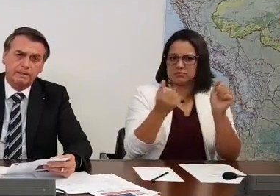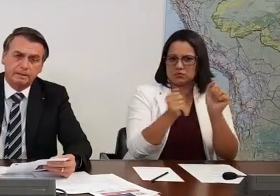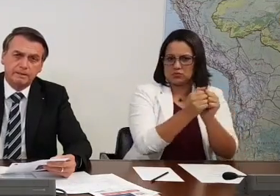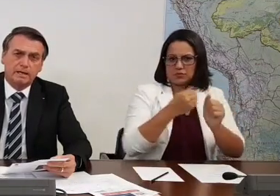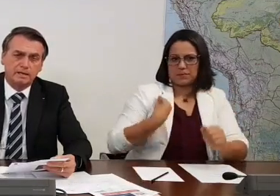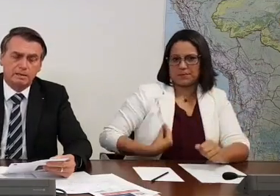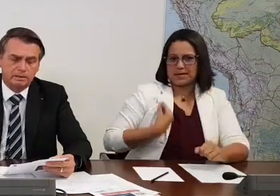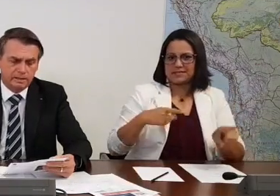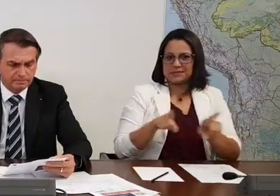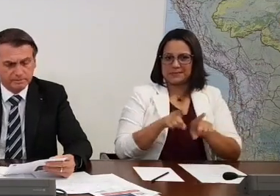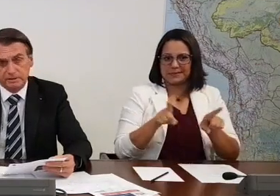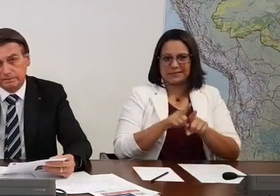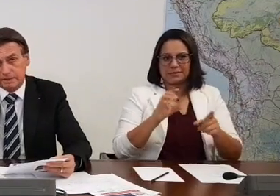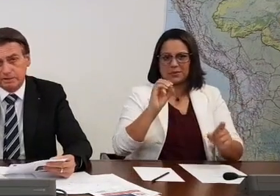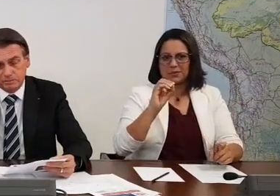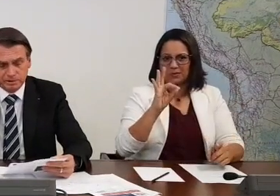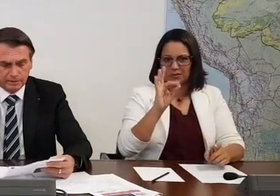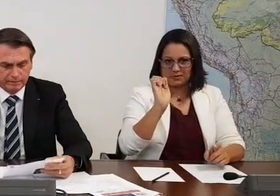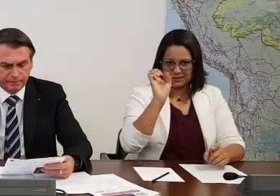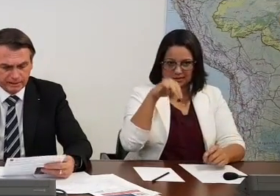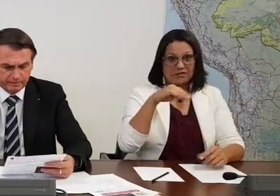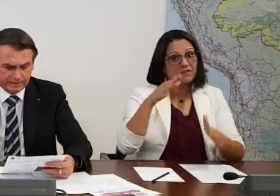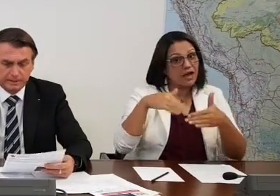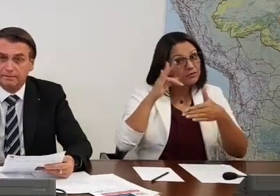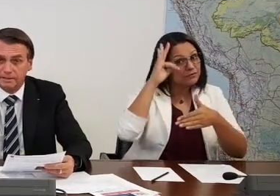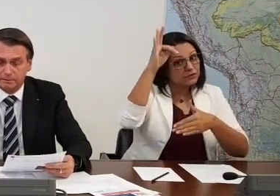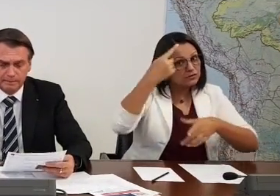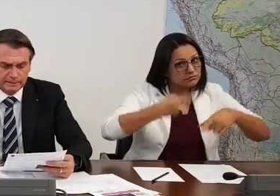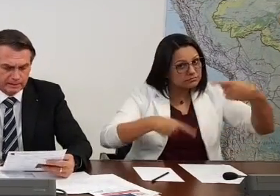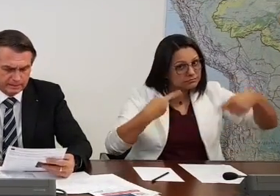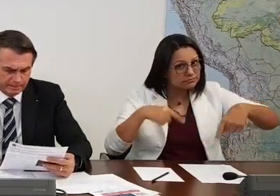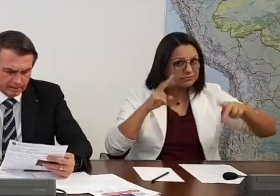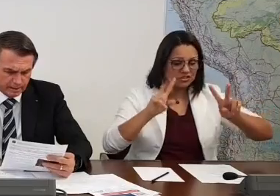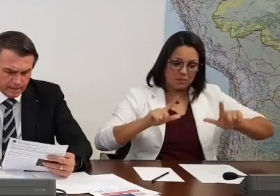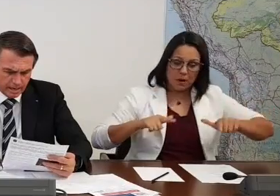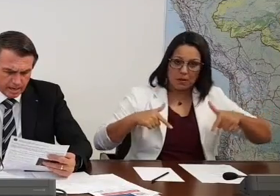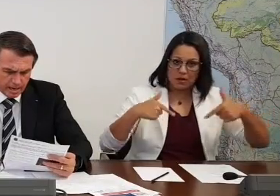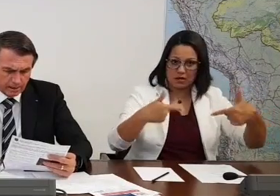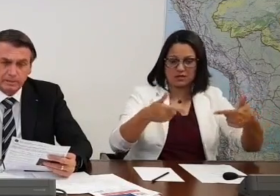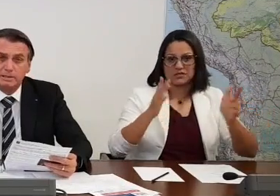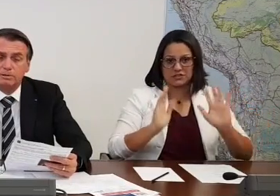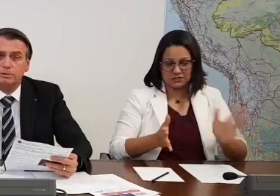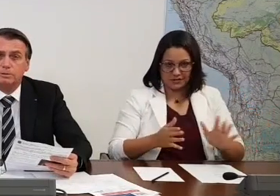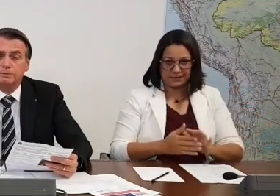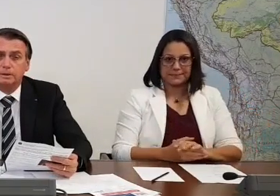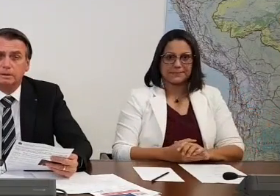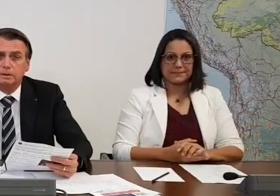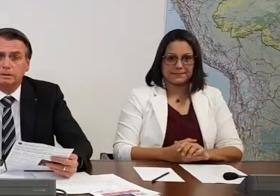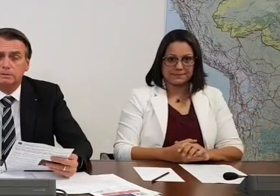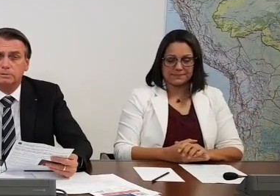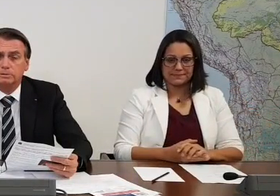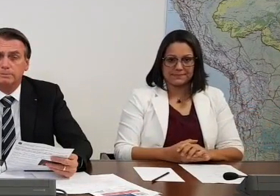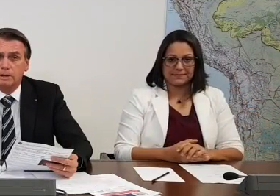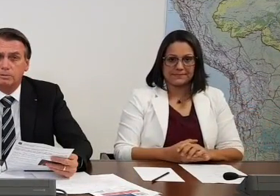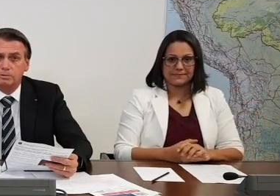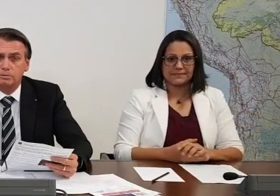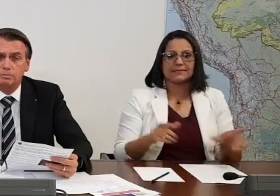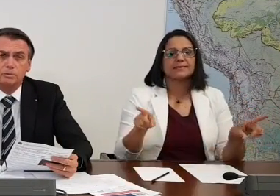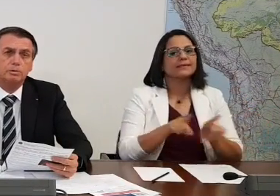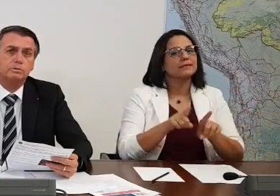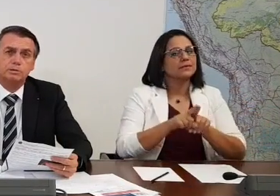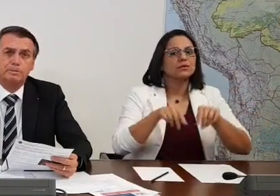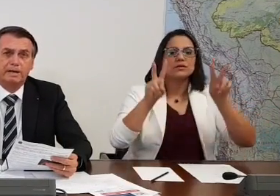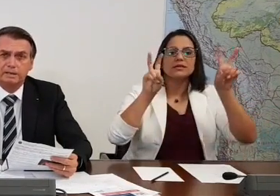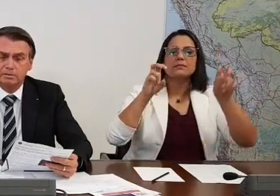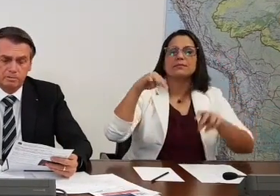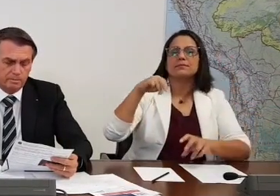integrantes da OTAN, isso vai ser discutido lá na frente, mas avançamos bastante. A questão do Mercosul